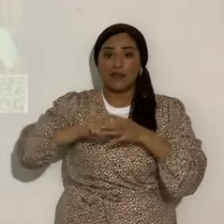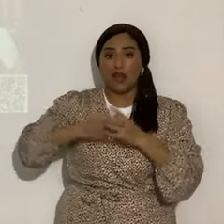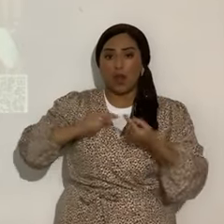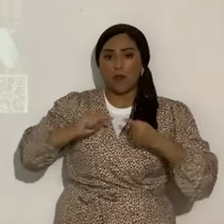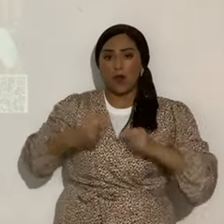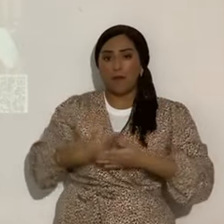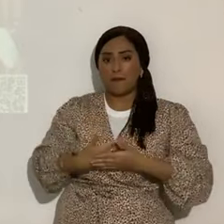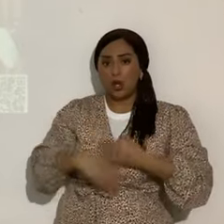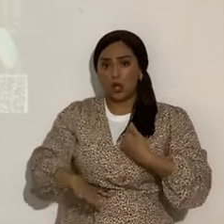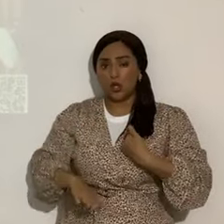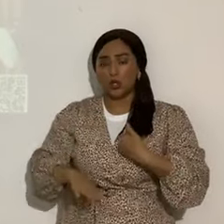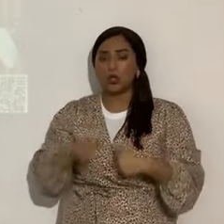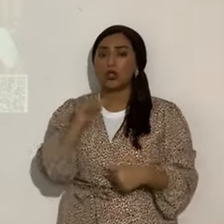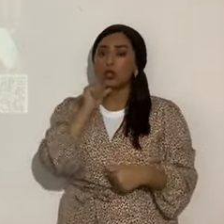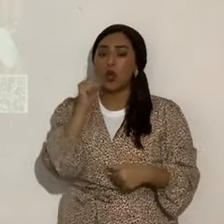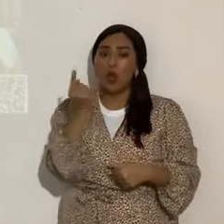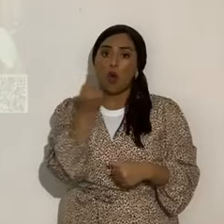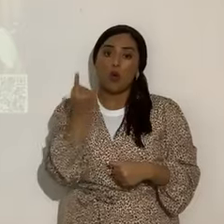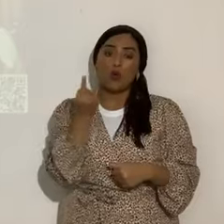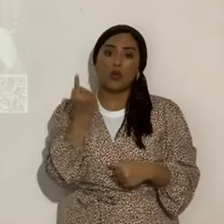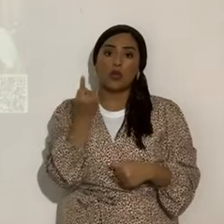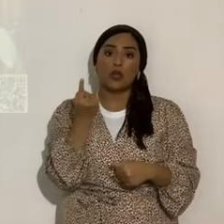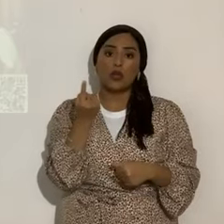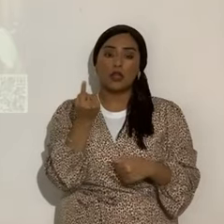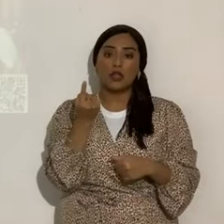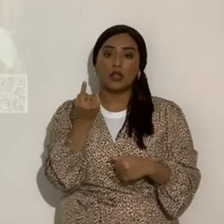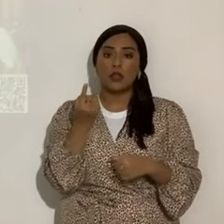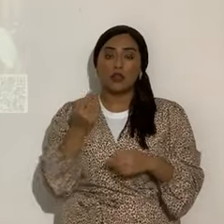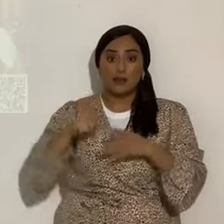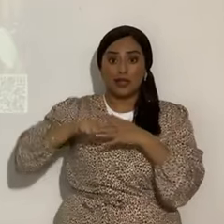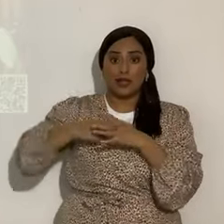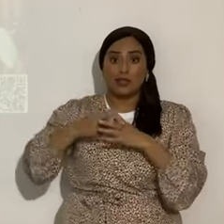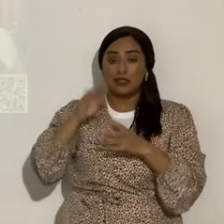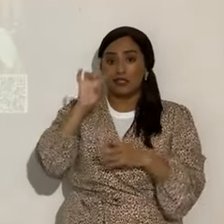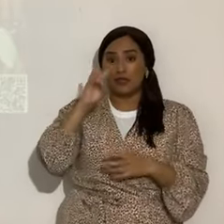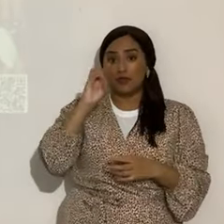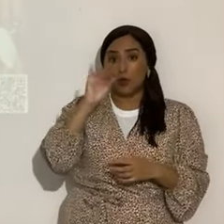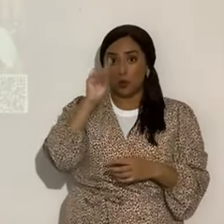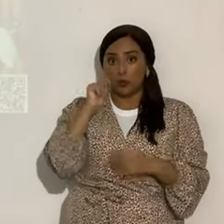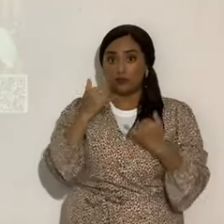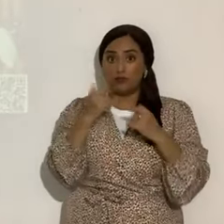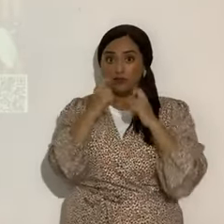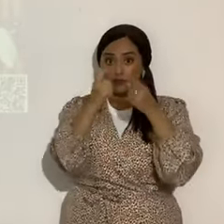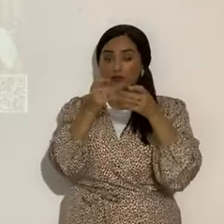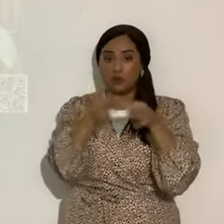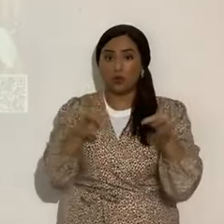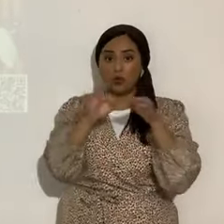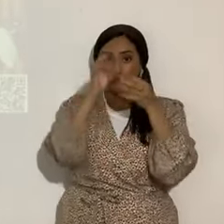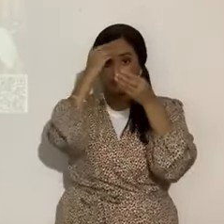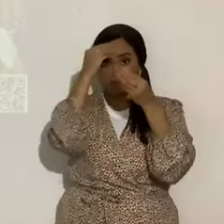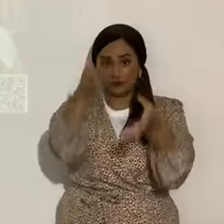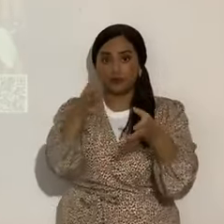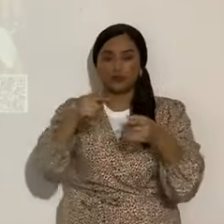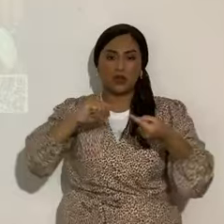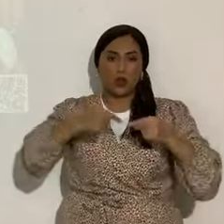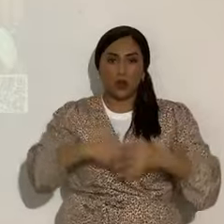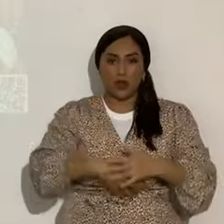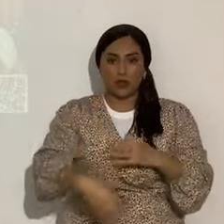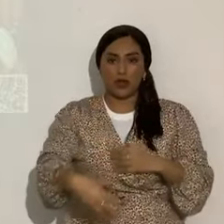No solamente a partir del 7 de octubre. No, ahorita voy a dar datos muy importantes. Los dolores de parto que dice nuestro gran